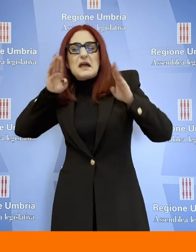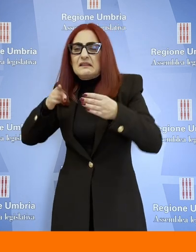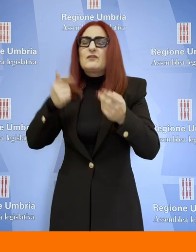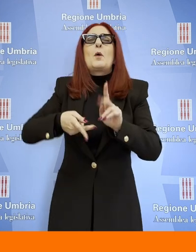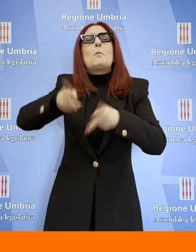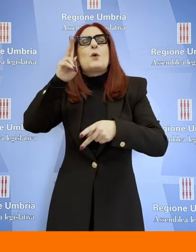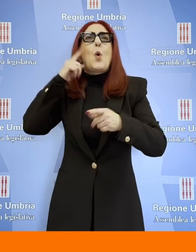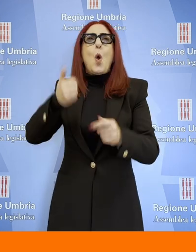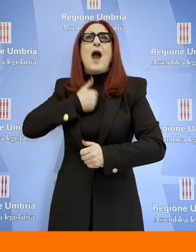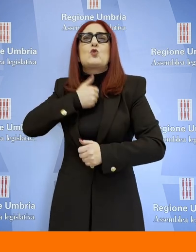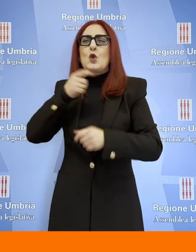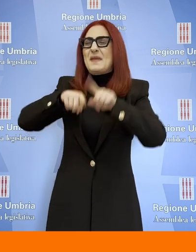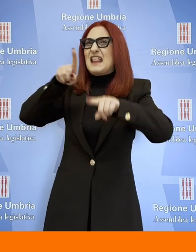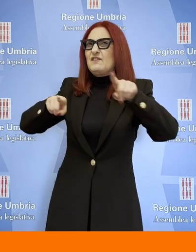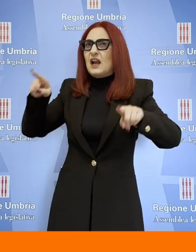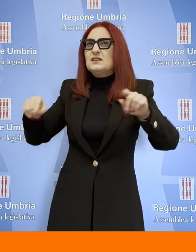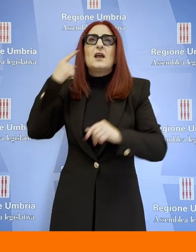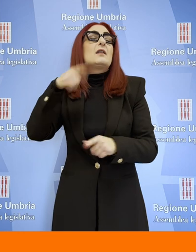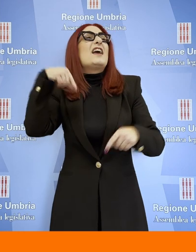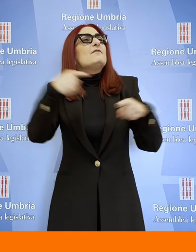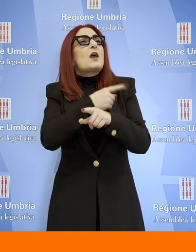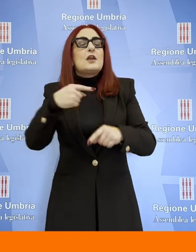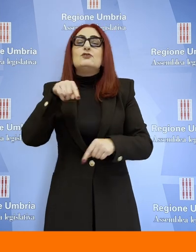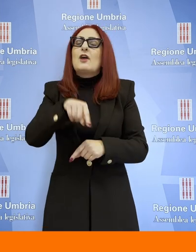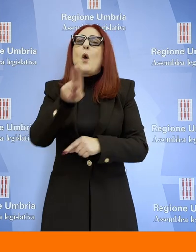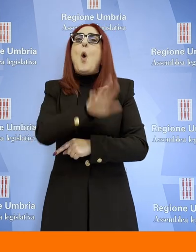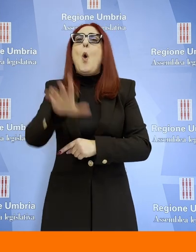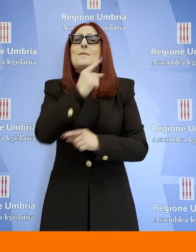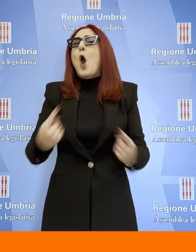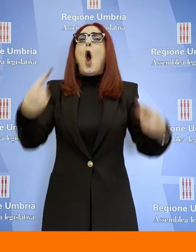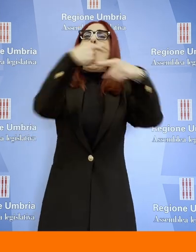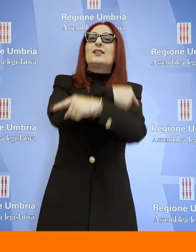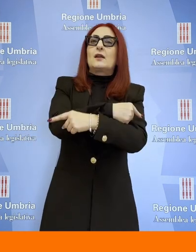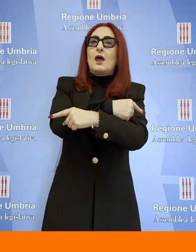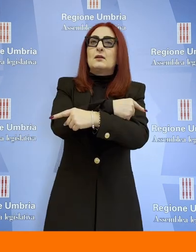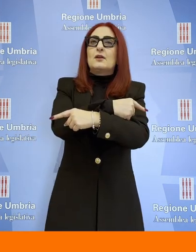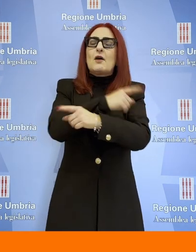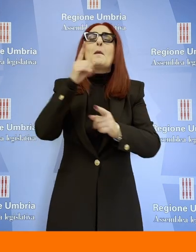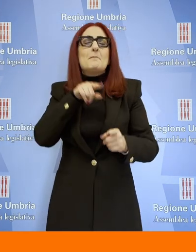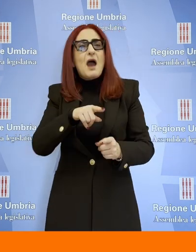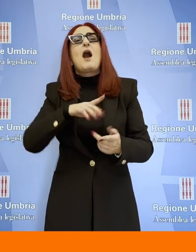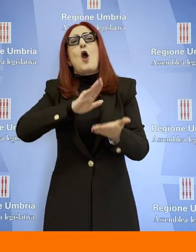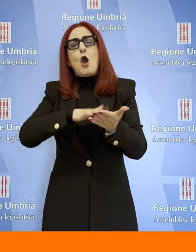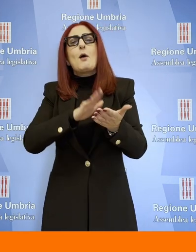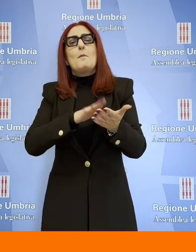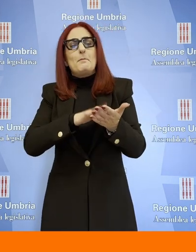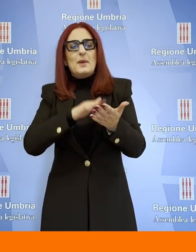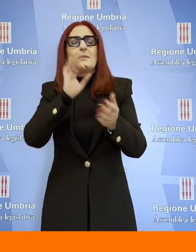contotendenza ma secondo me apprezzabilmente ha scelto di rafforzare la sua identità e i